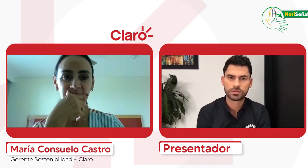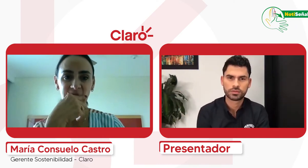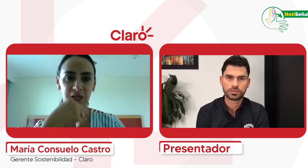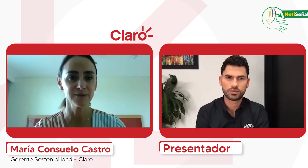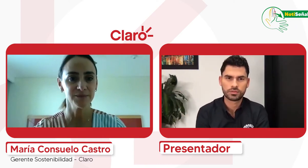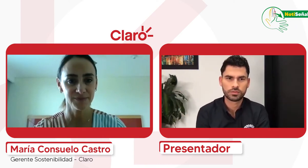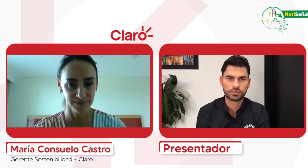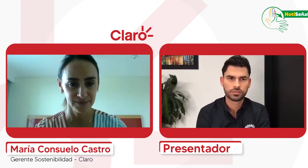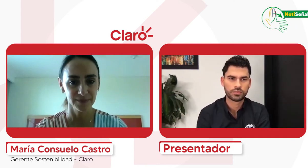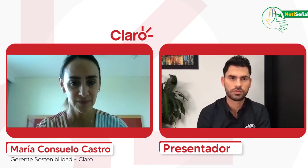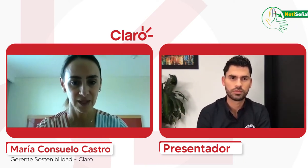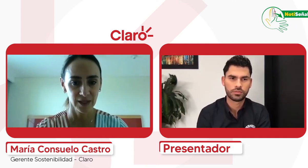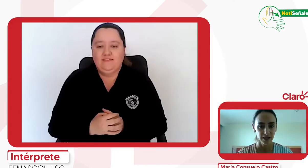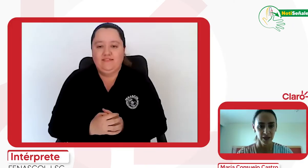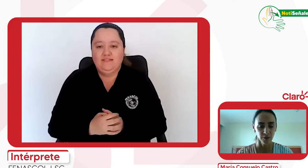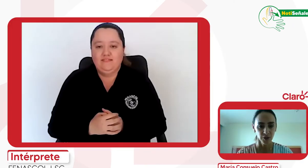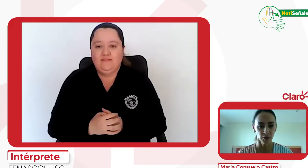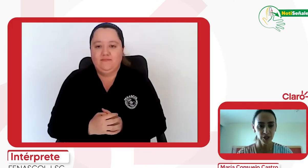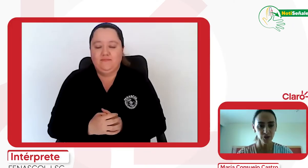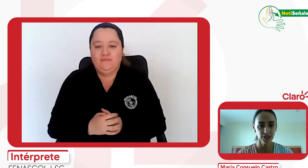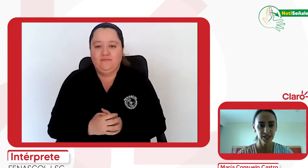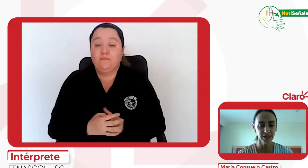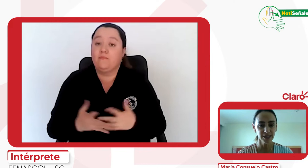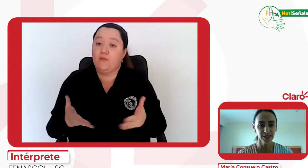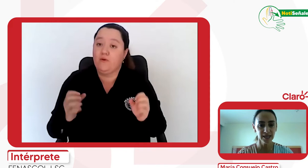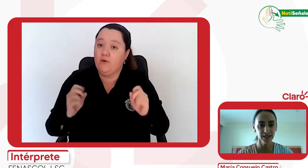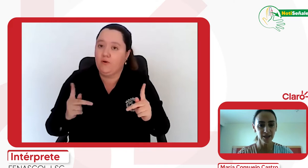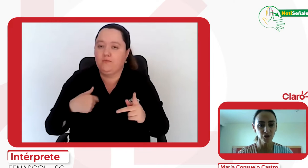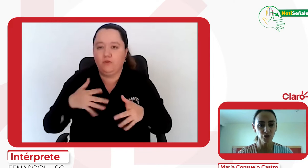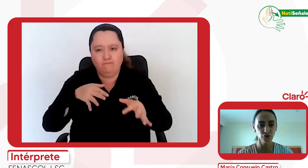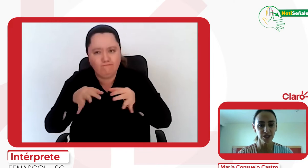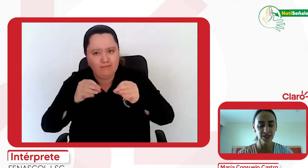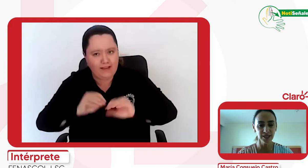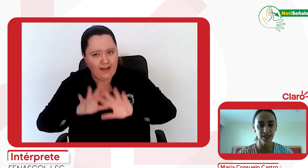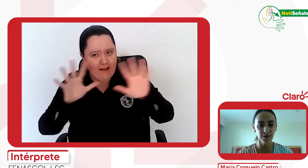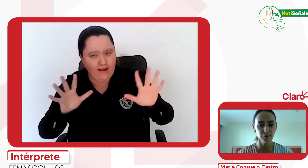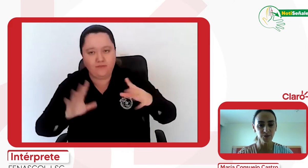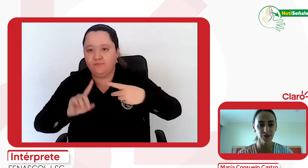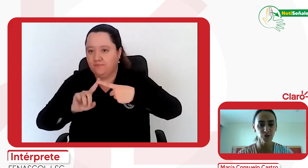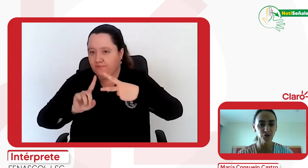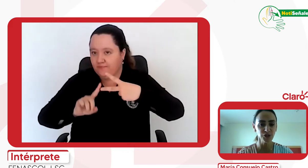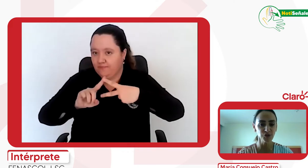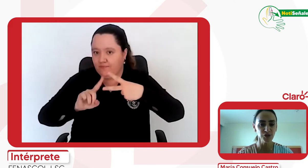es este proceso? Bueno, yo quisiera hacer claridad de dos cosas para todos los que nos